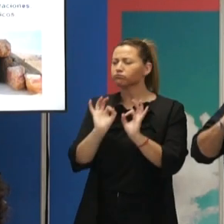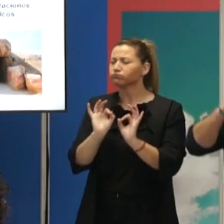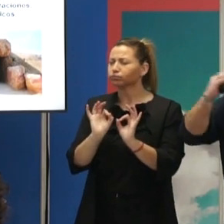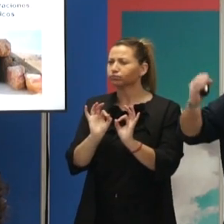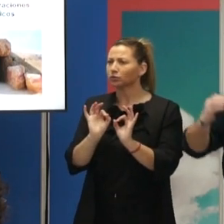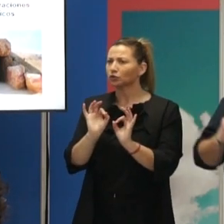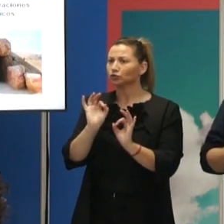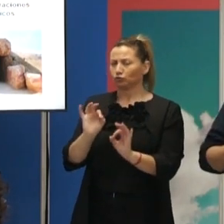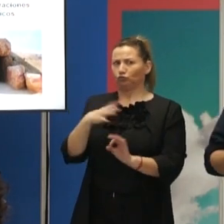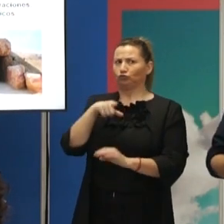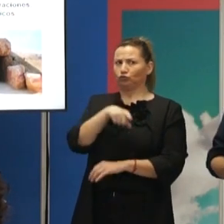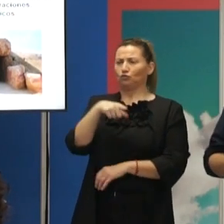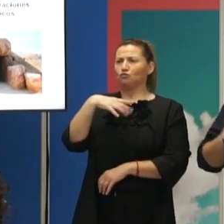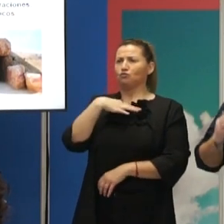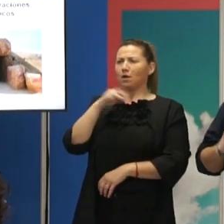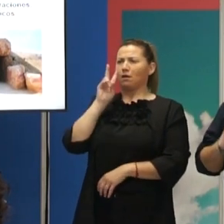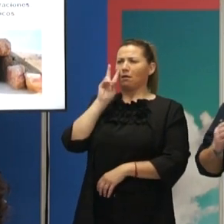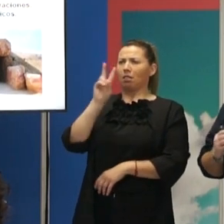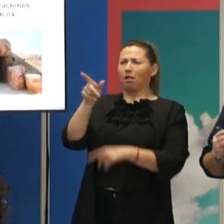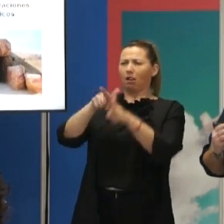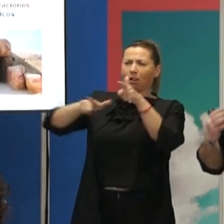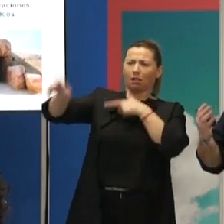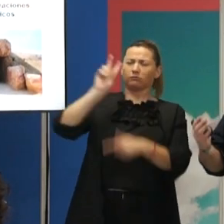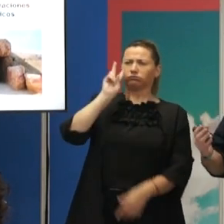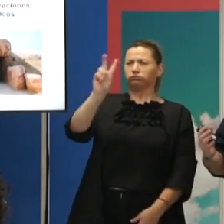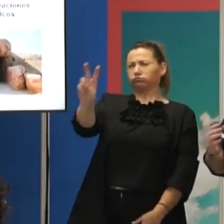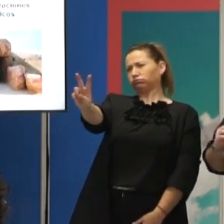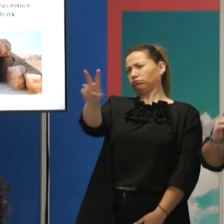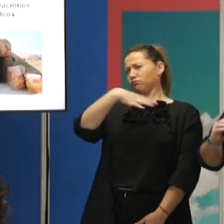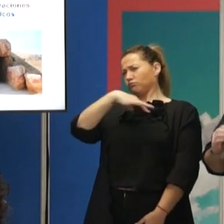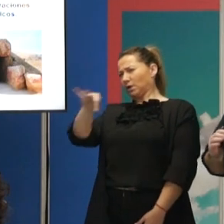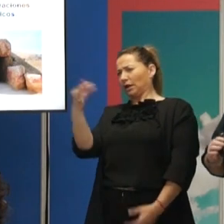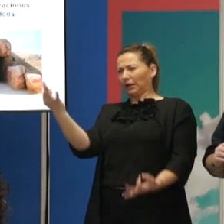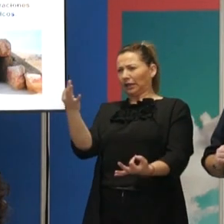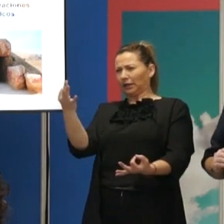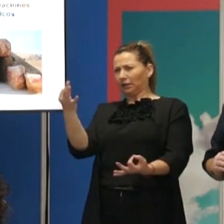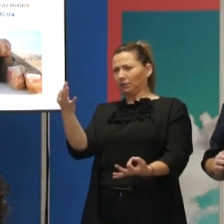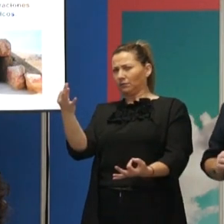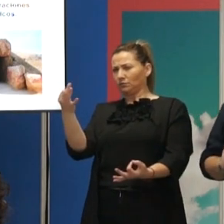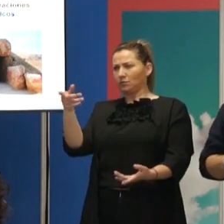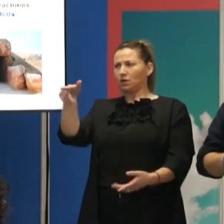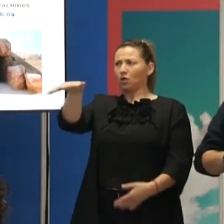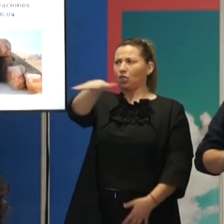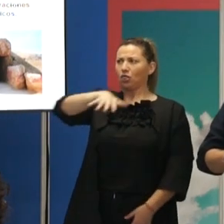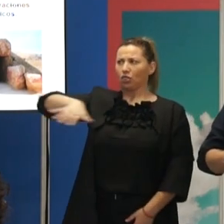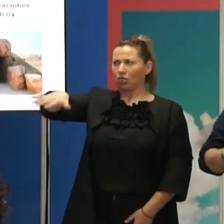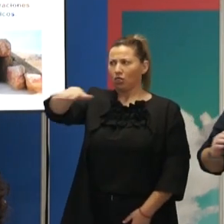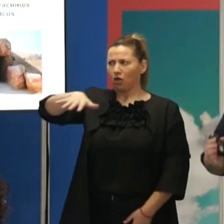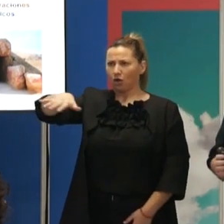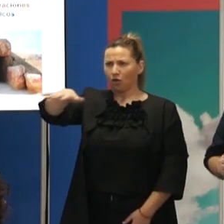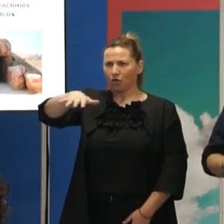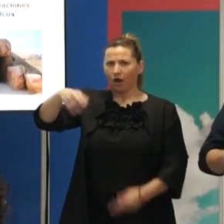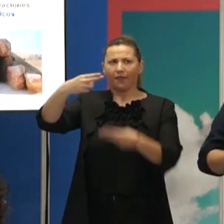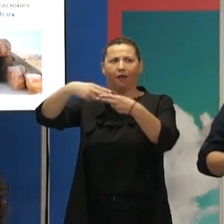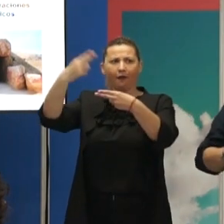que tú puedes ver además a largas distancias, siempre se ha pensado que son lugares de, por así decirlo, de